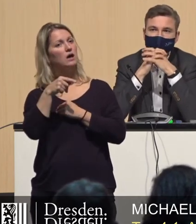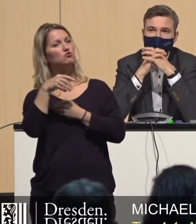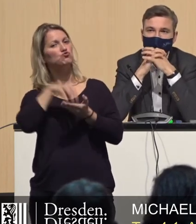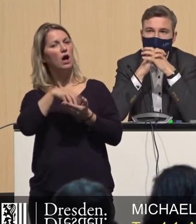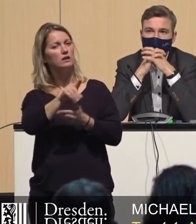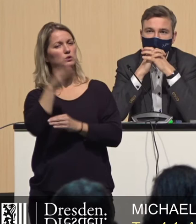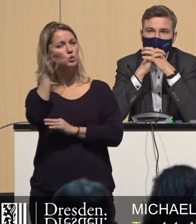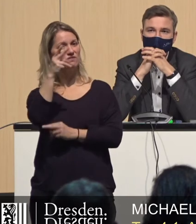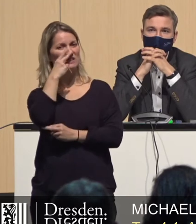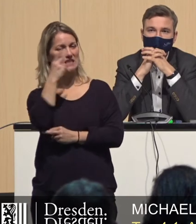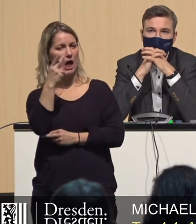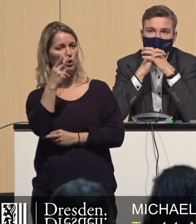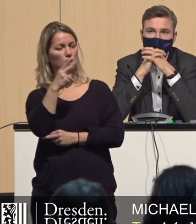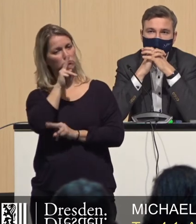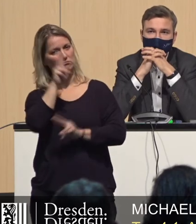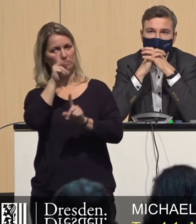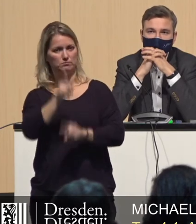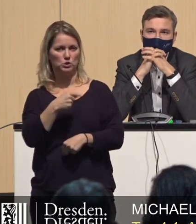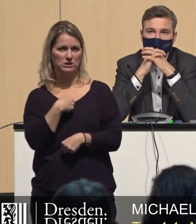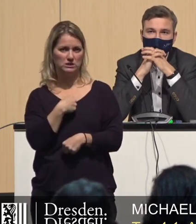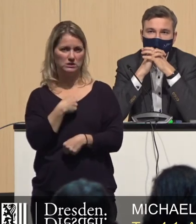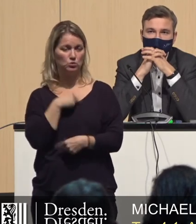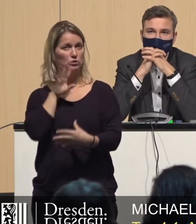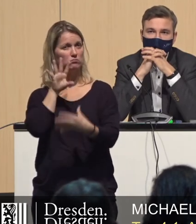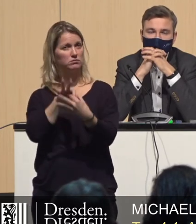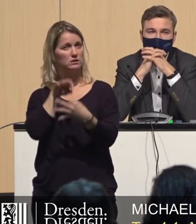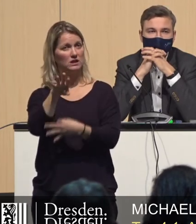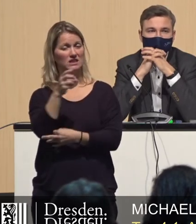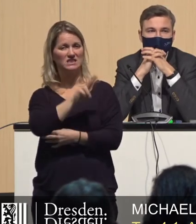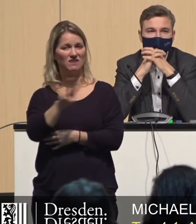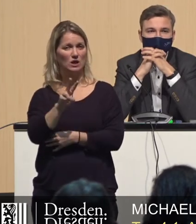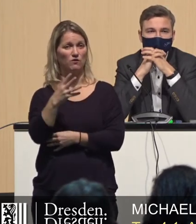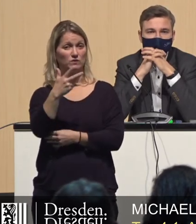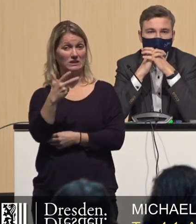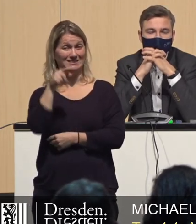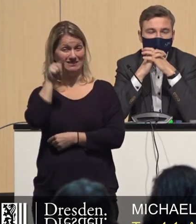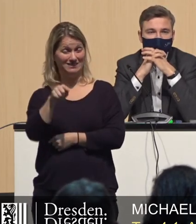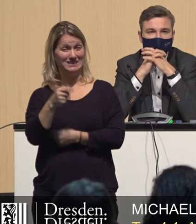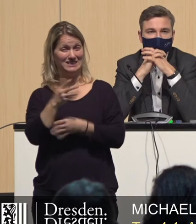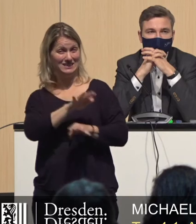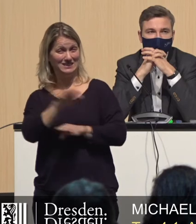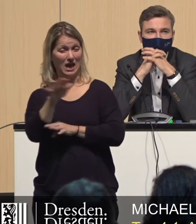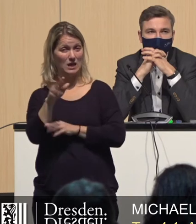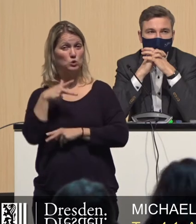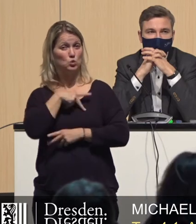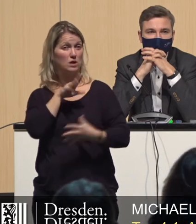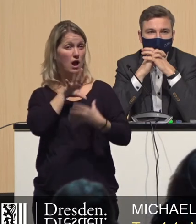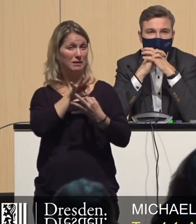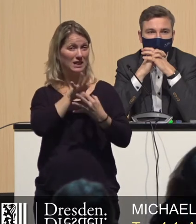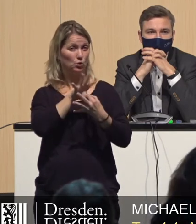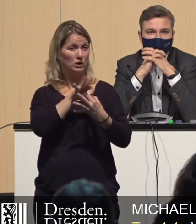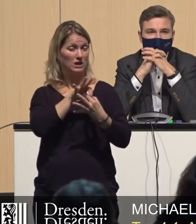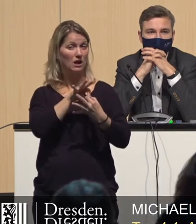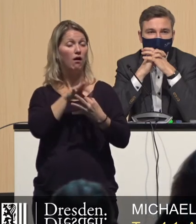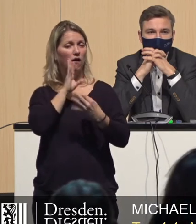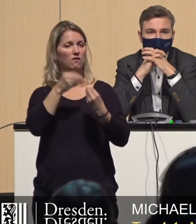Und wir müssen mit Hinblick auf 2035, wo wir 10.000 Sozialbindungen zumindest erst einmal vertraglich